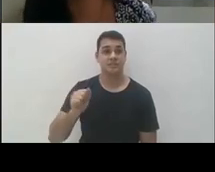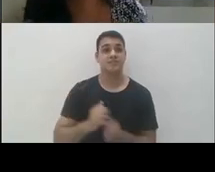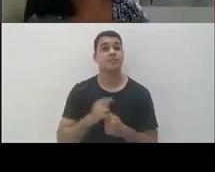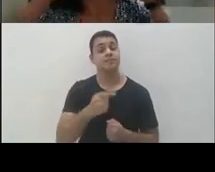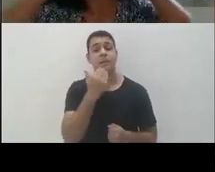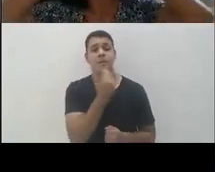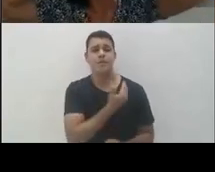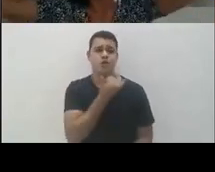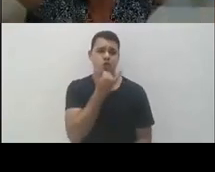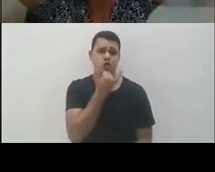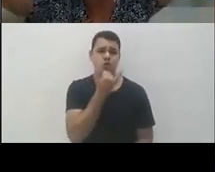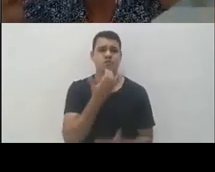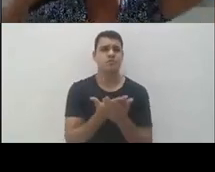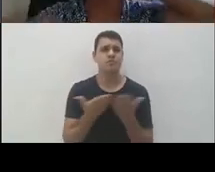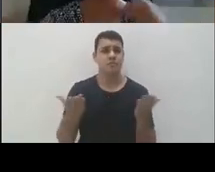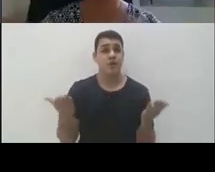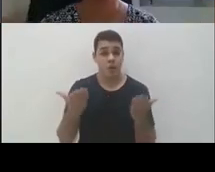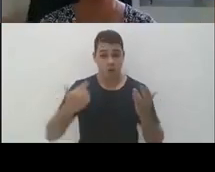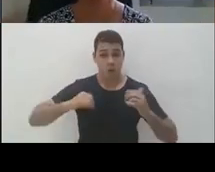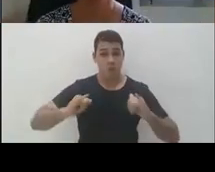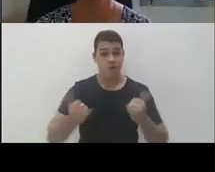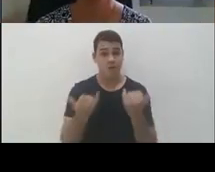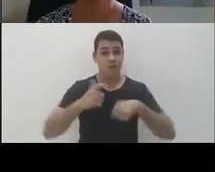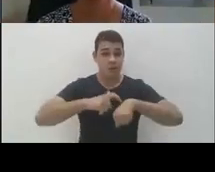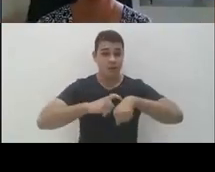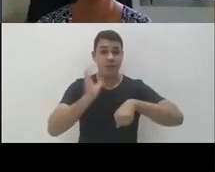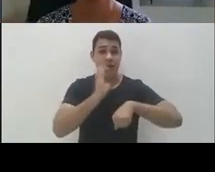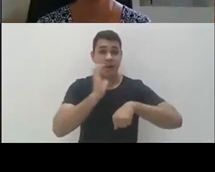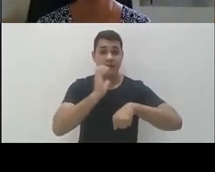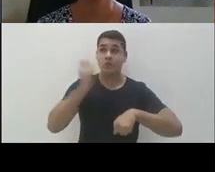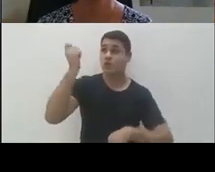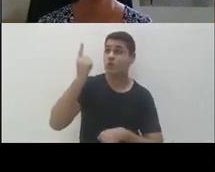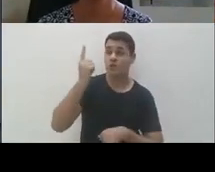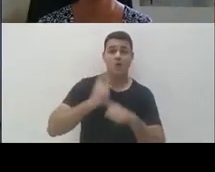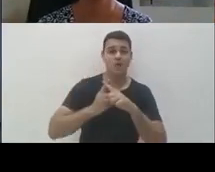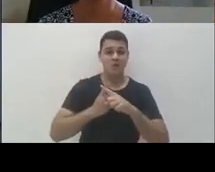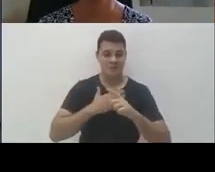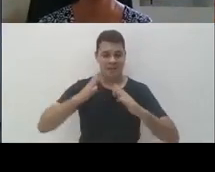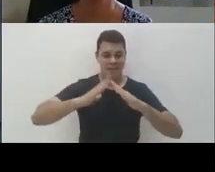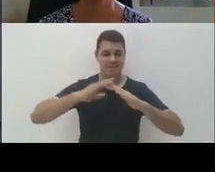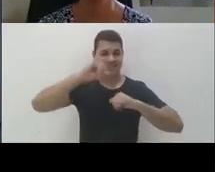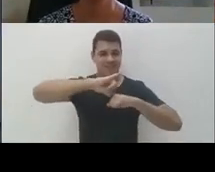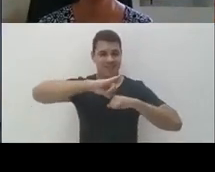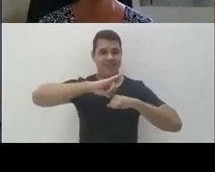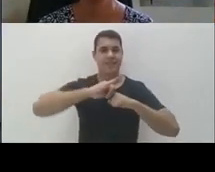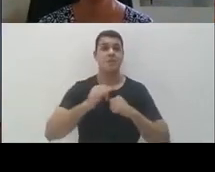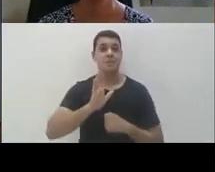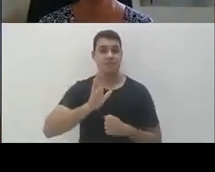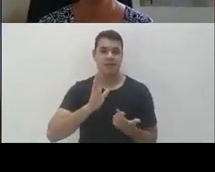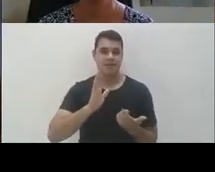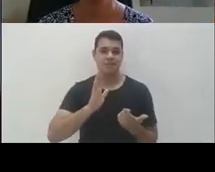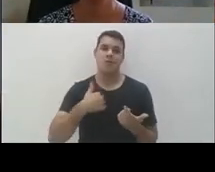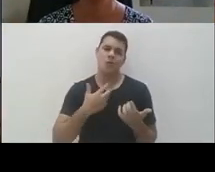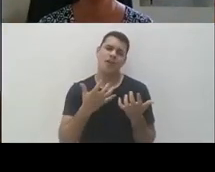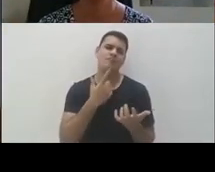desculpas a todos. estou aqui aproveitando uns minutos de sol, no terraço, mas isso em nada me impediu de